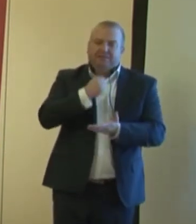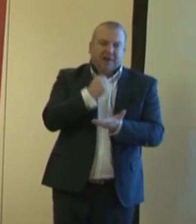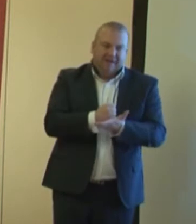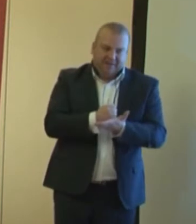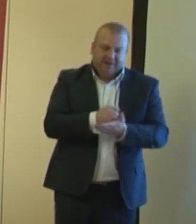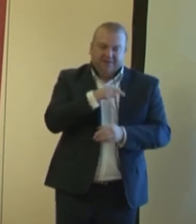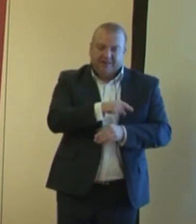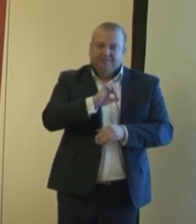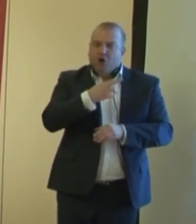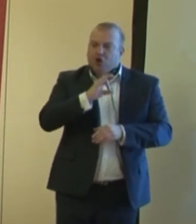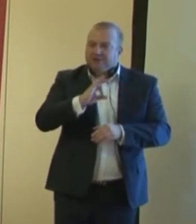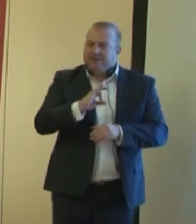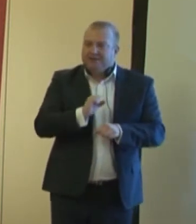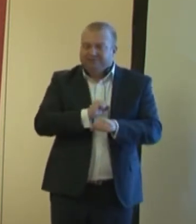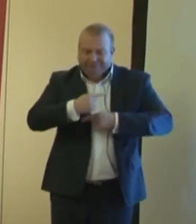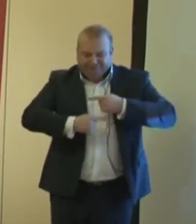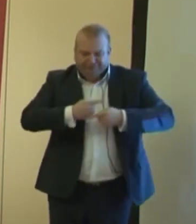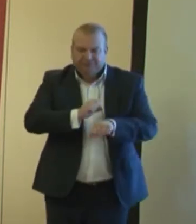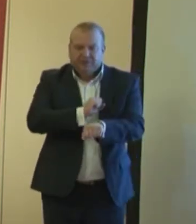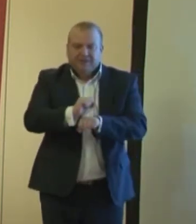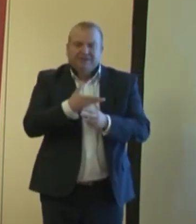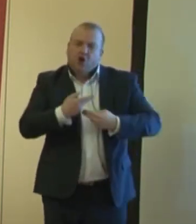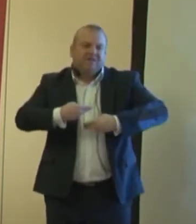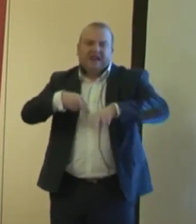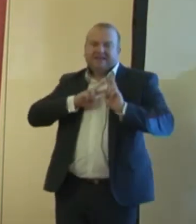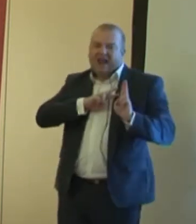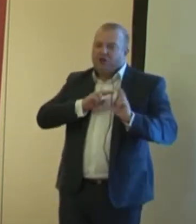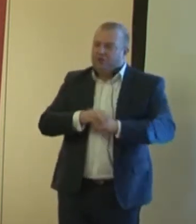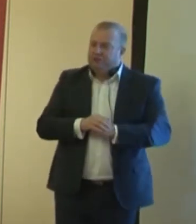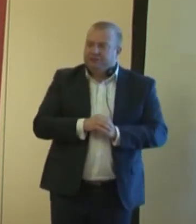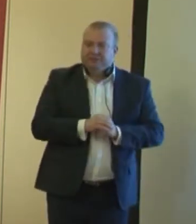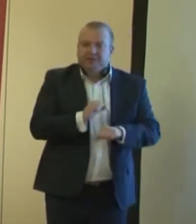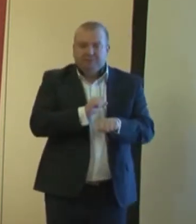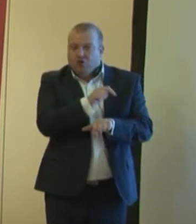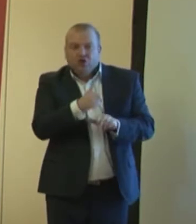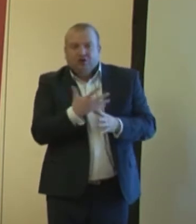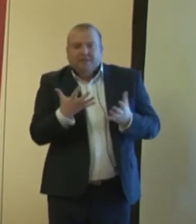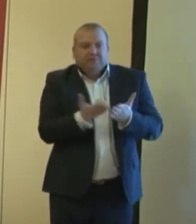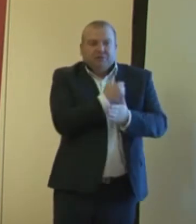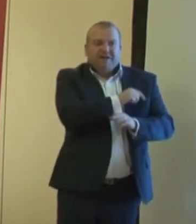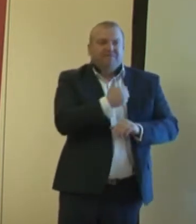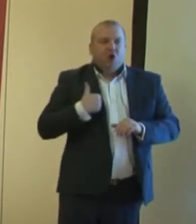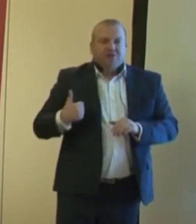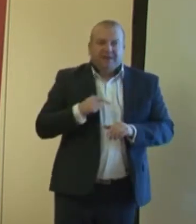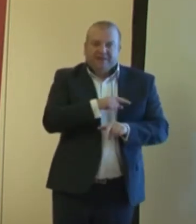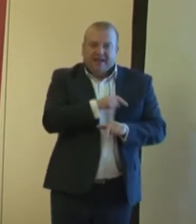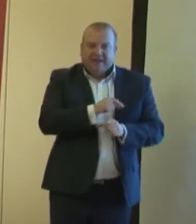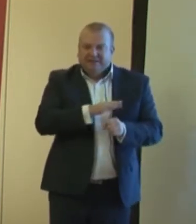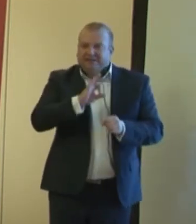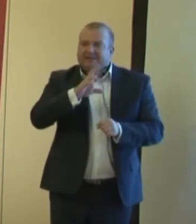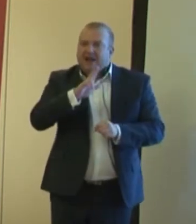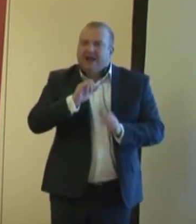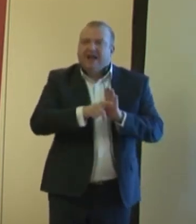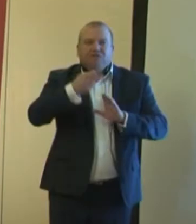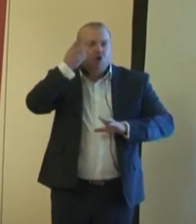proces jest procesem i tendencją nieodwracalną. Może ono nie przybiera w Polsce takiej skali jak w